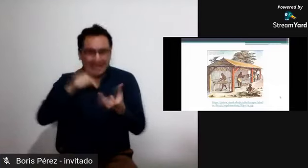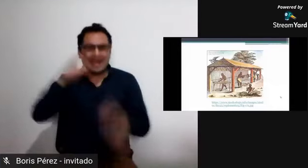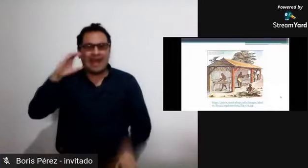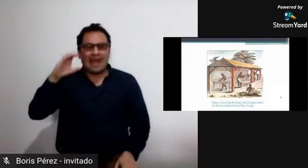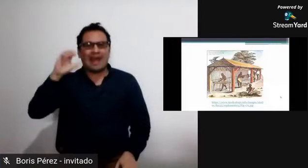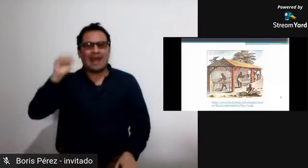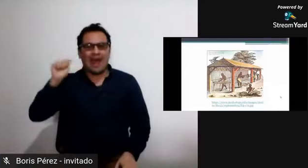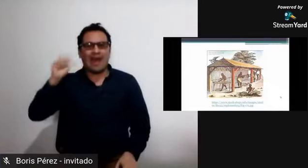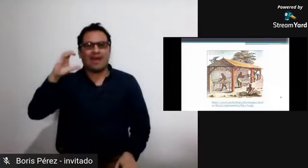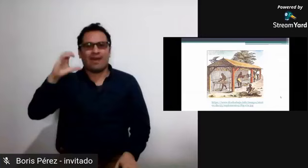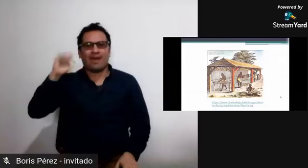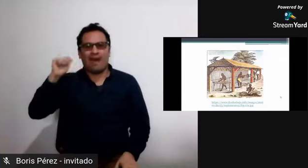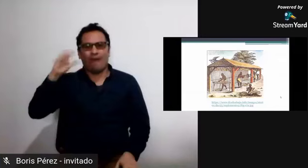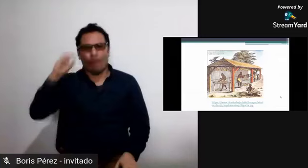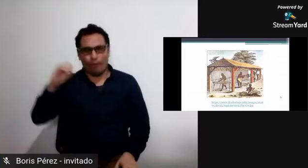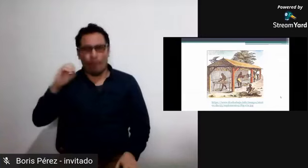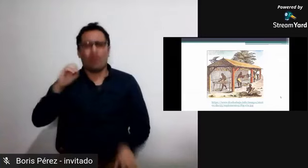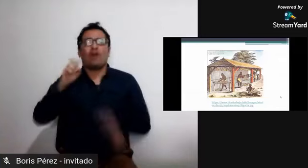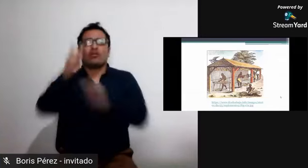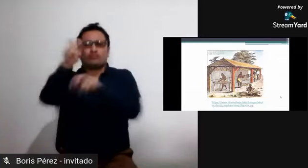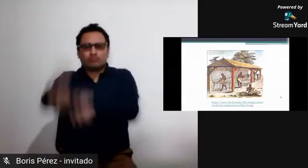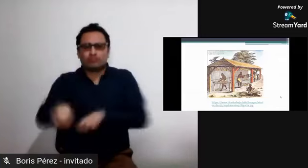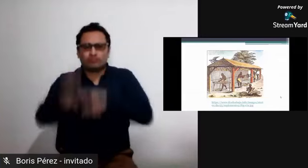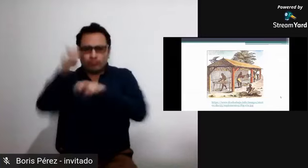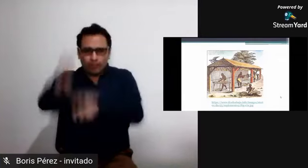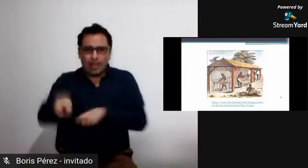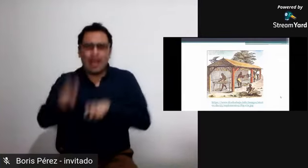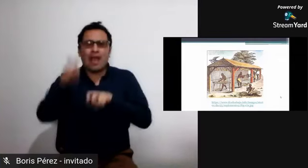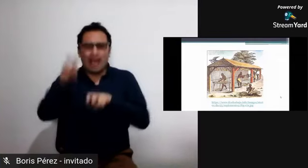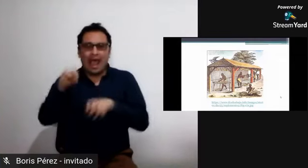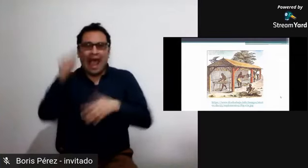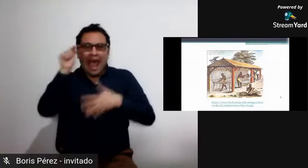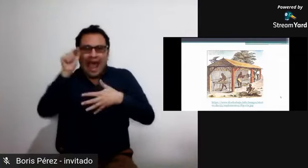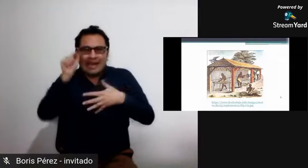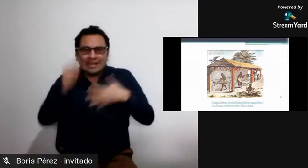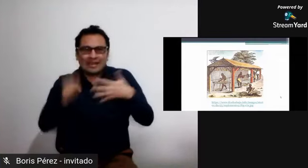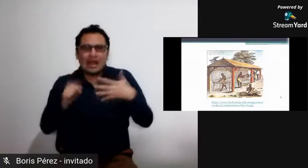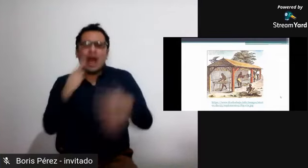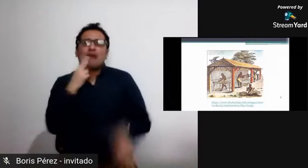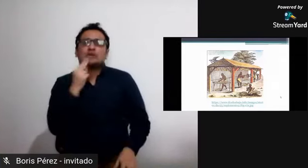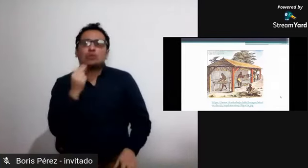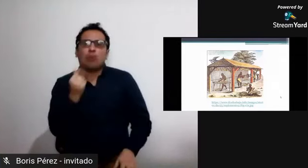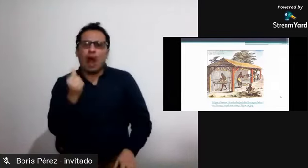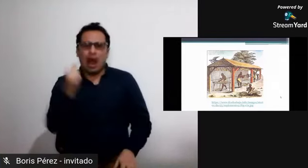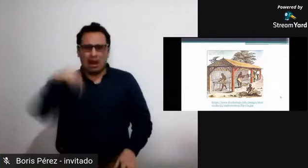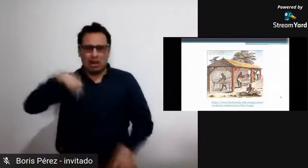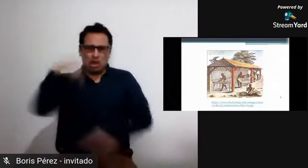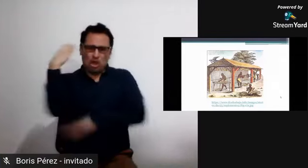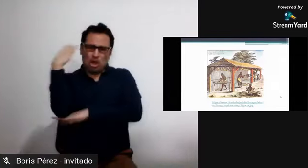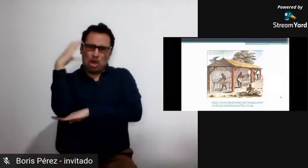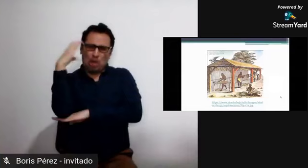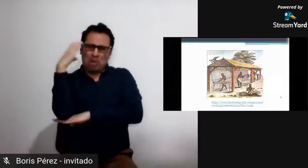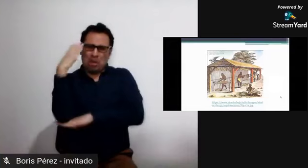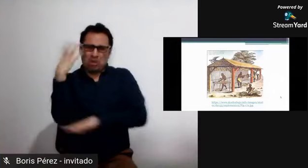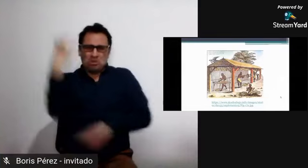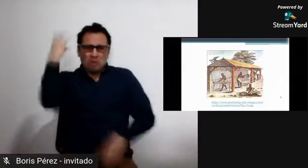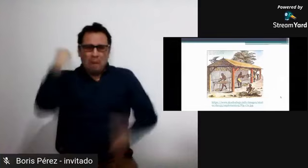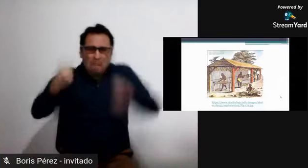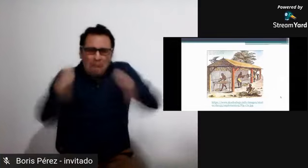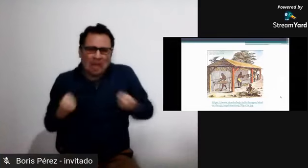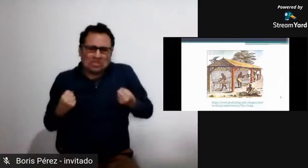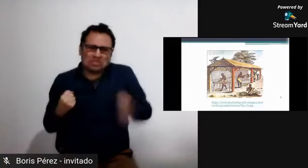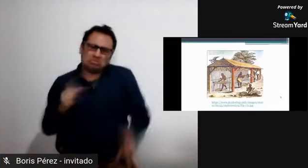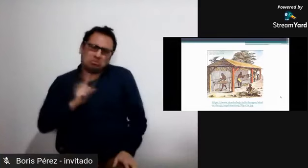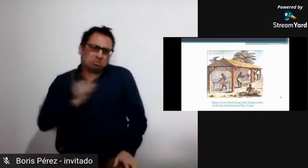como es la el fruto del cacao a partir del cual se realiza toda la producción de chocolate